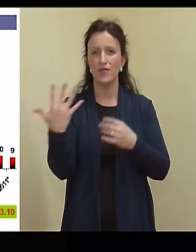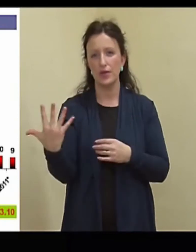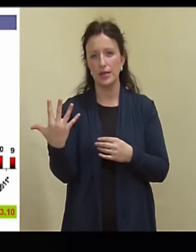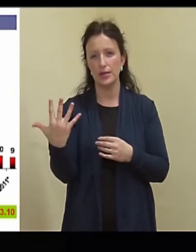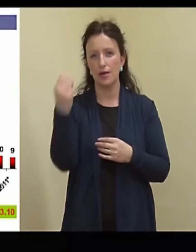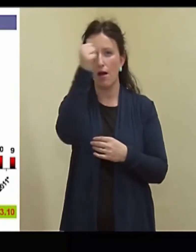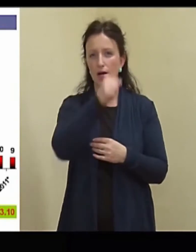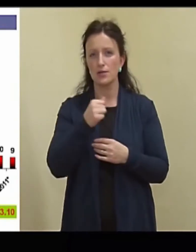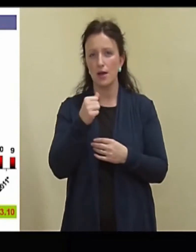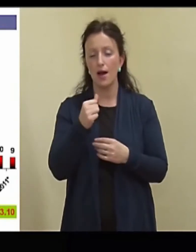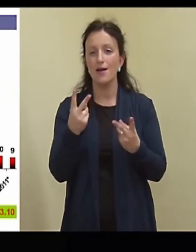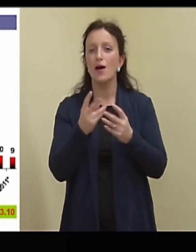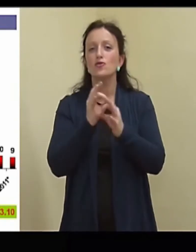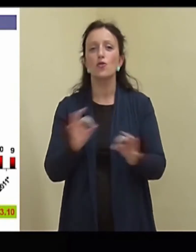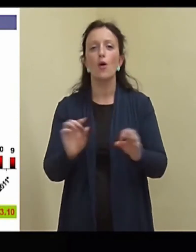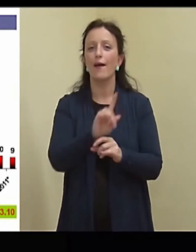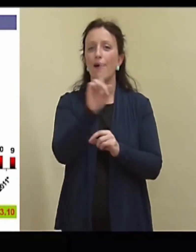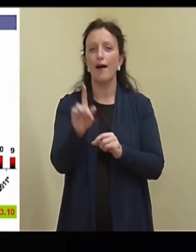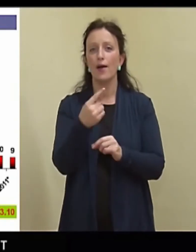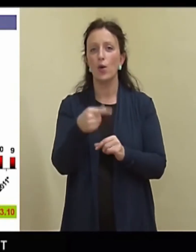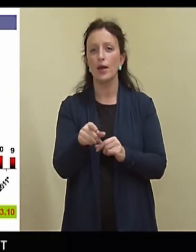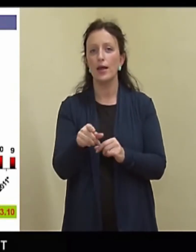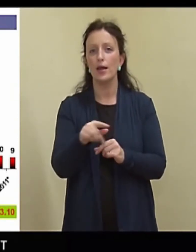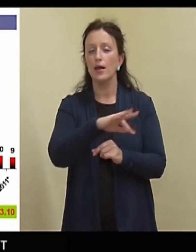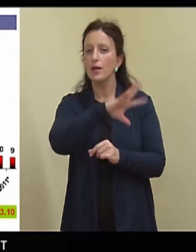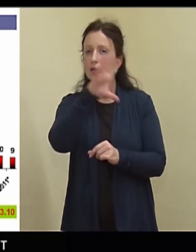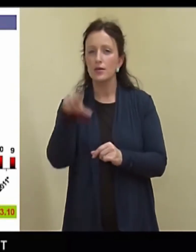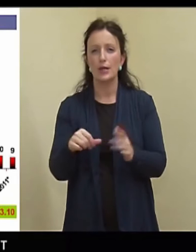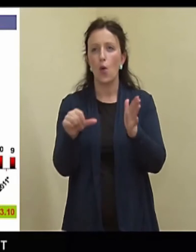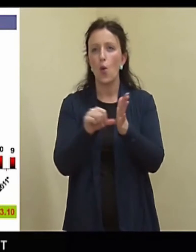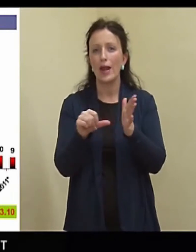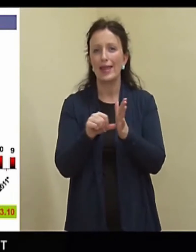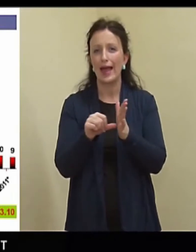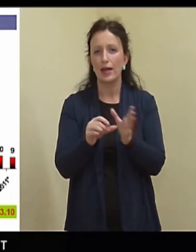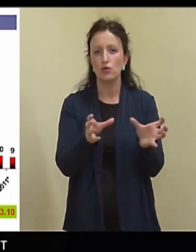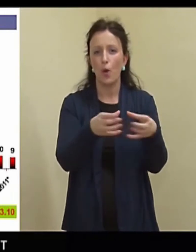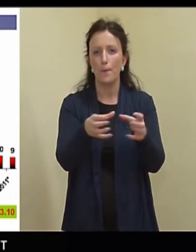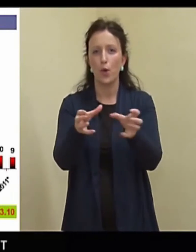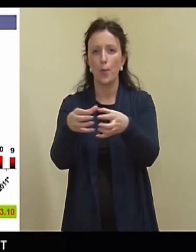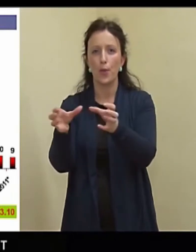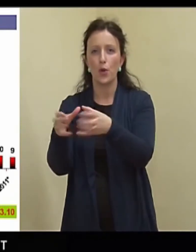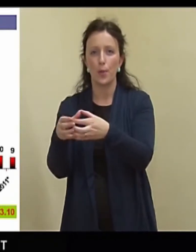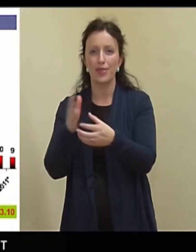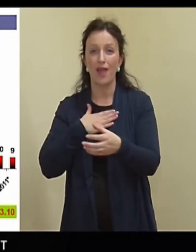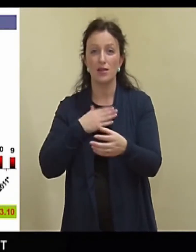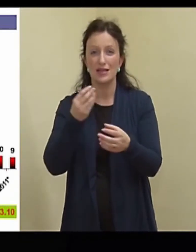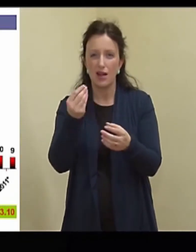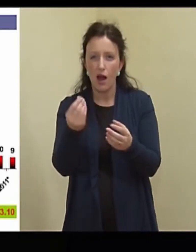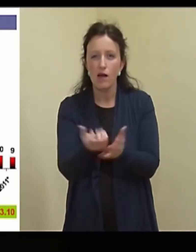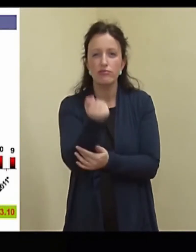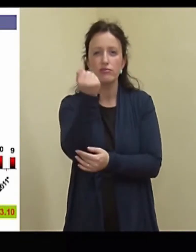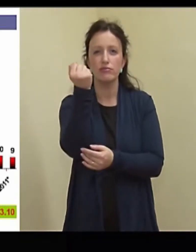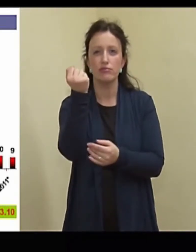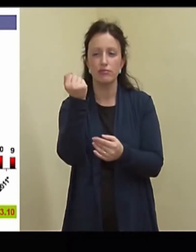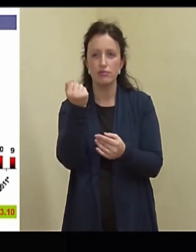95 oli selline tore aeg, kus kogu kuritegelik kontingent tahtis oma raha saada ja